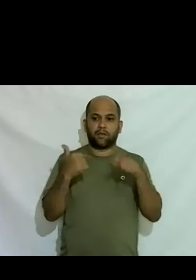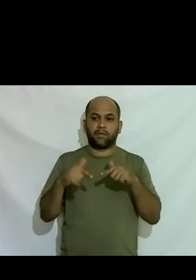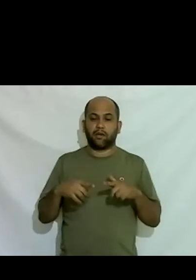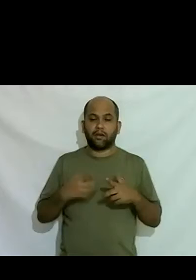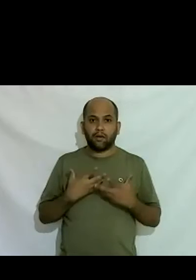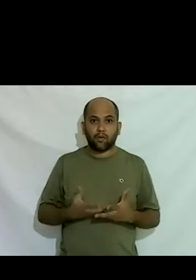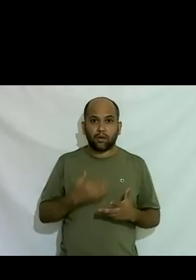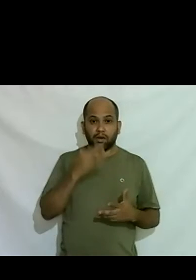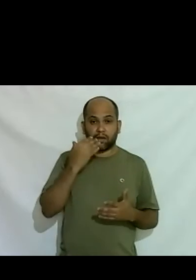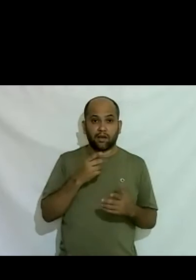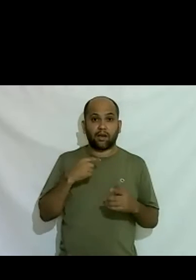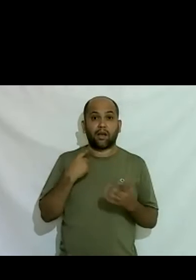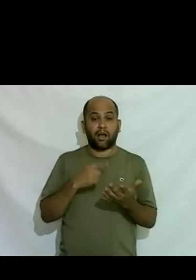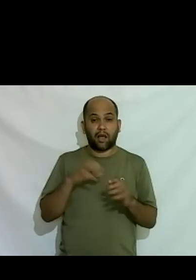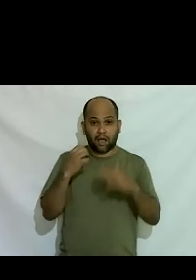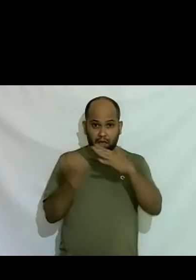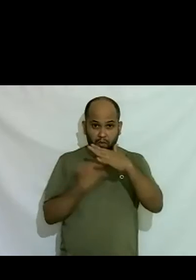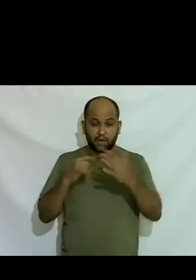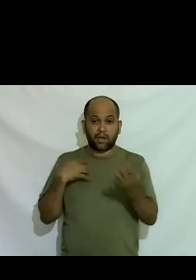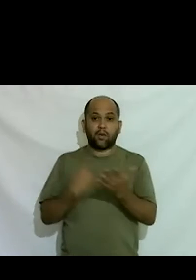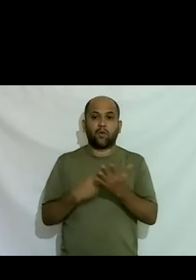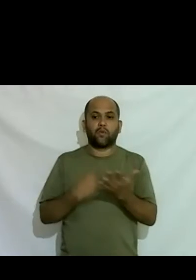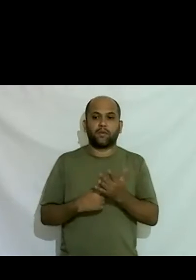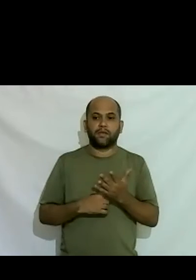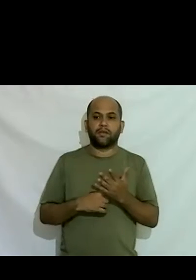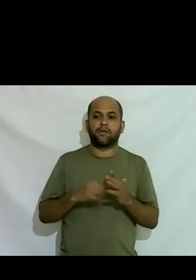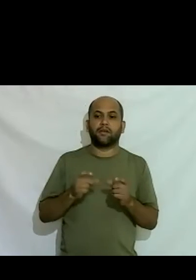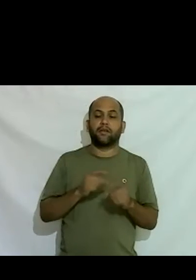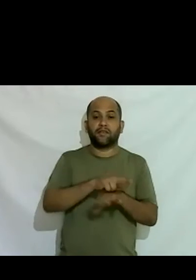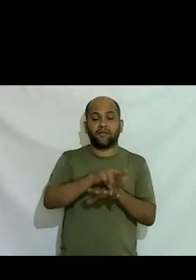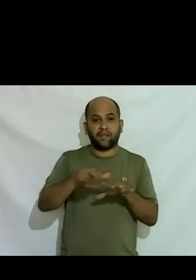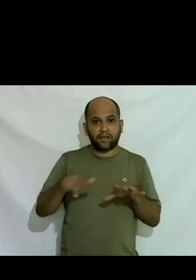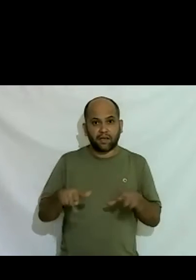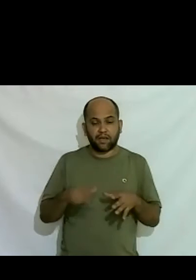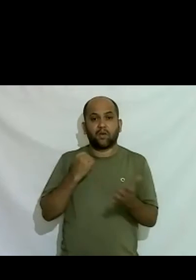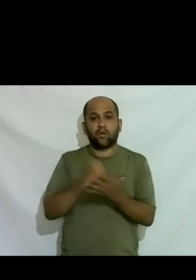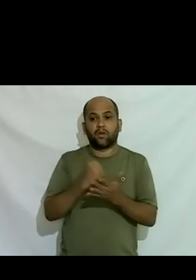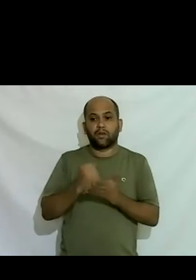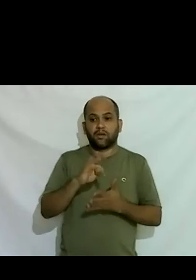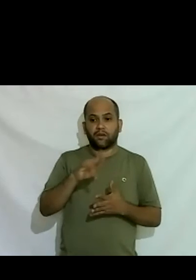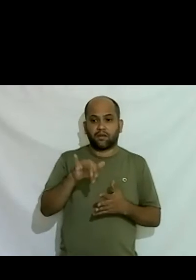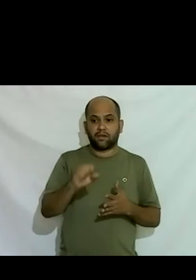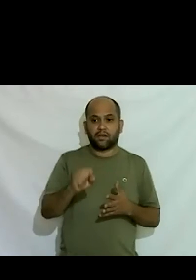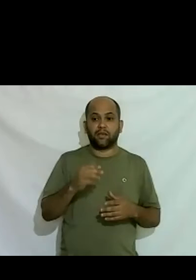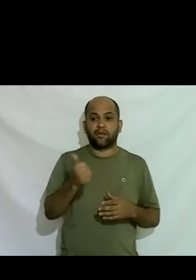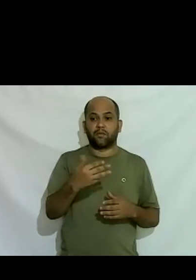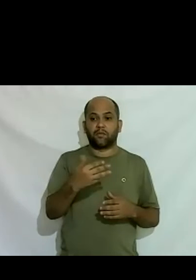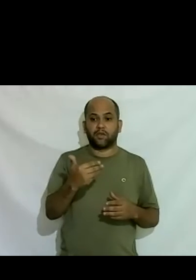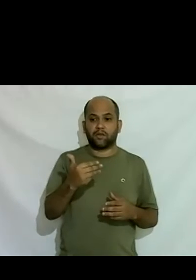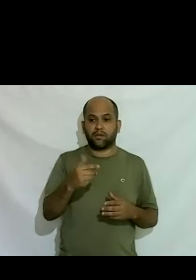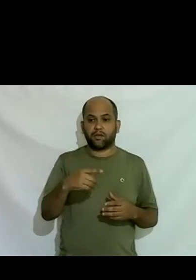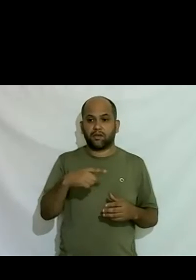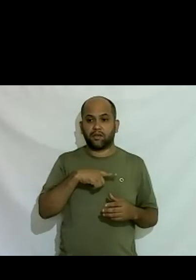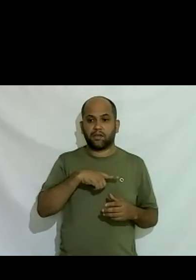comprometidas com a diversidade começaram a contratar trans a partir de 2015 em 2014 tinha havido uma contratação